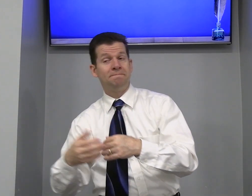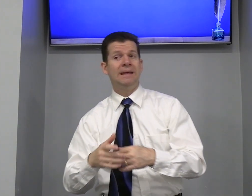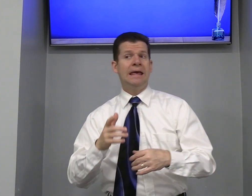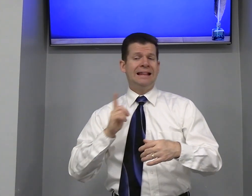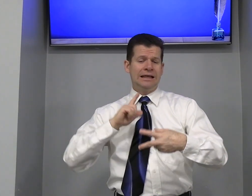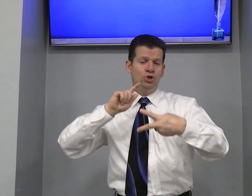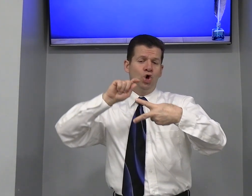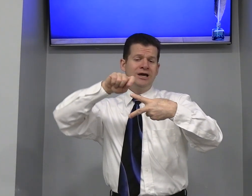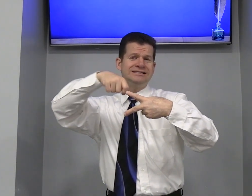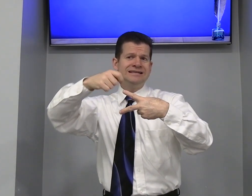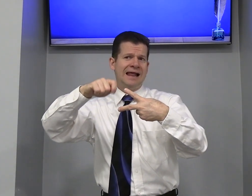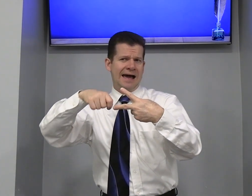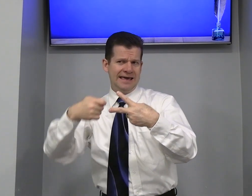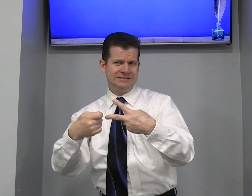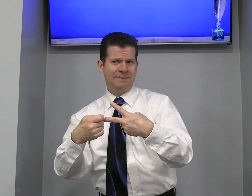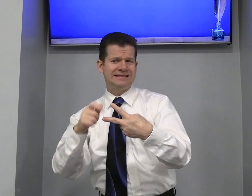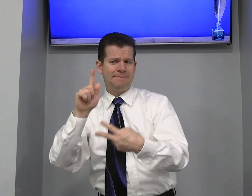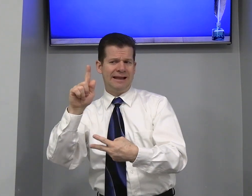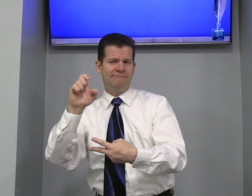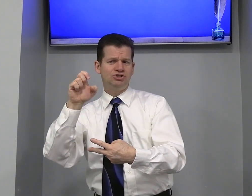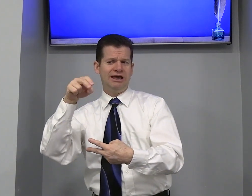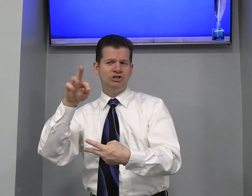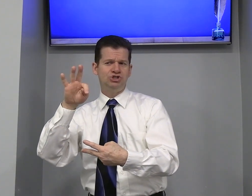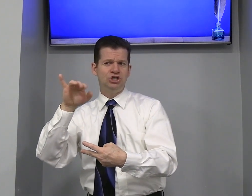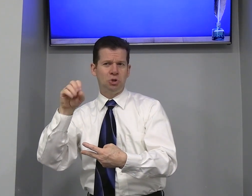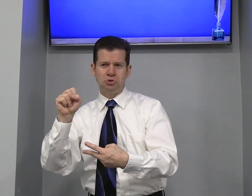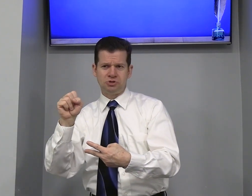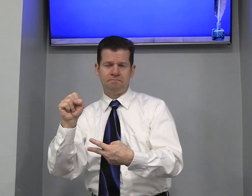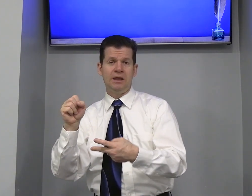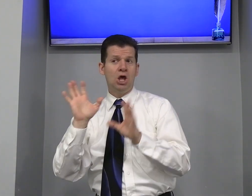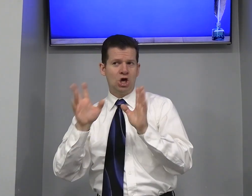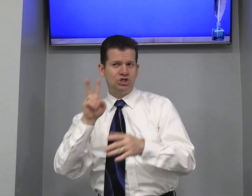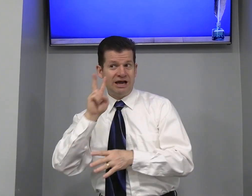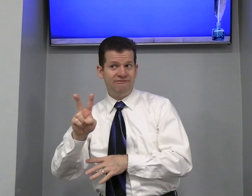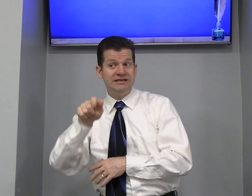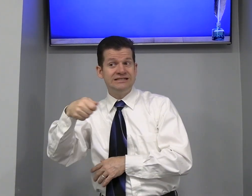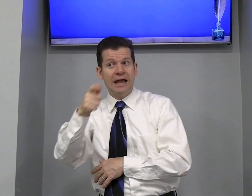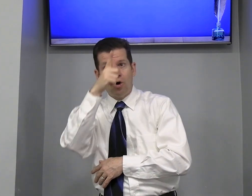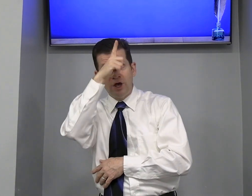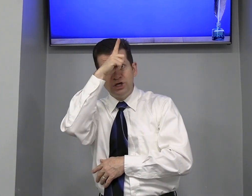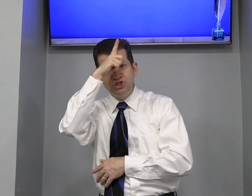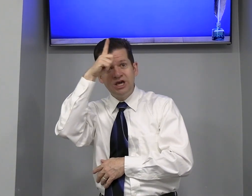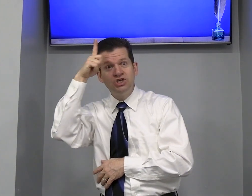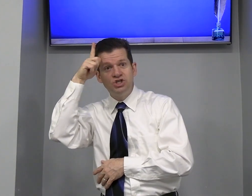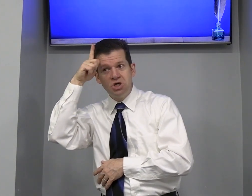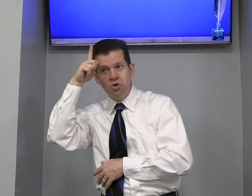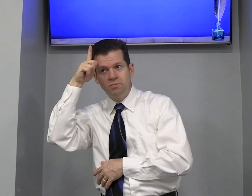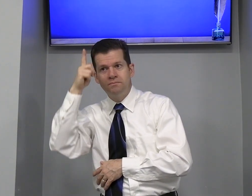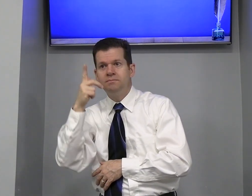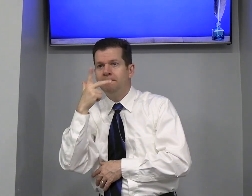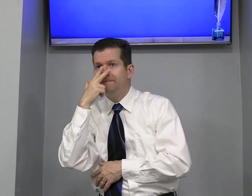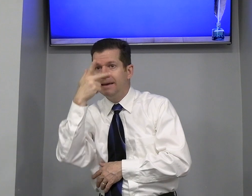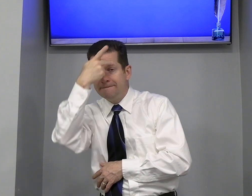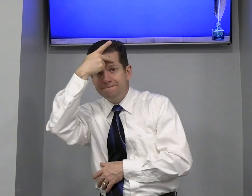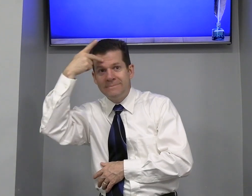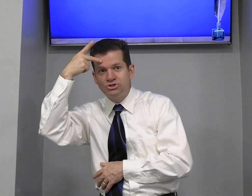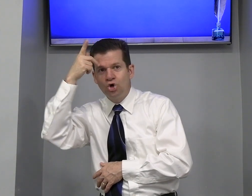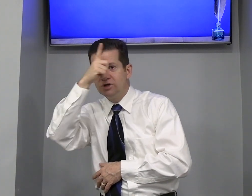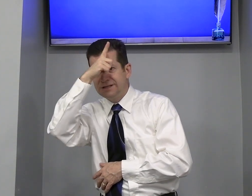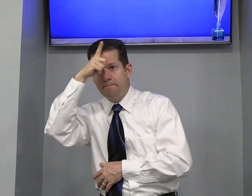Tem dois sinais para essa palavra gentios Já vi sinal Gentil Pessoas, né?